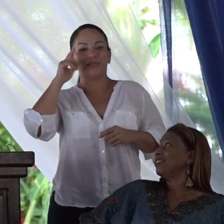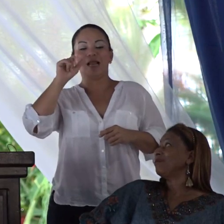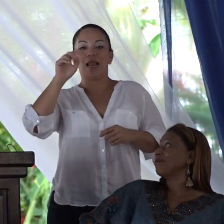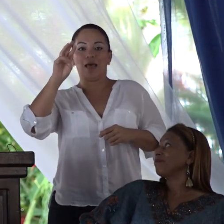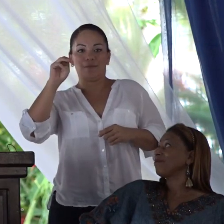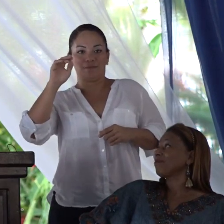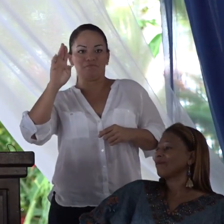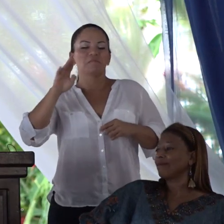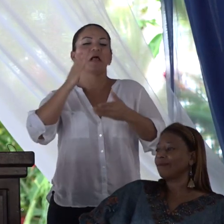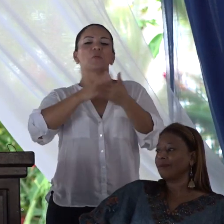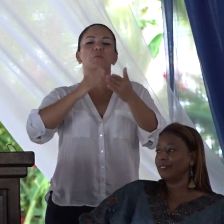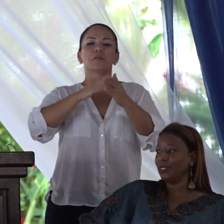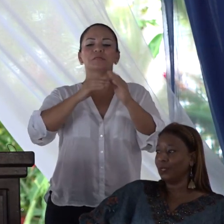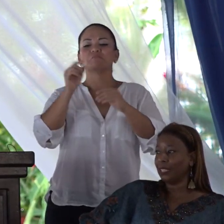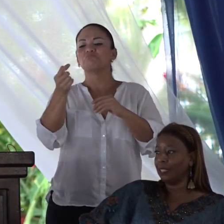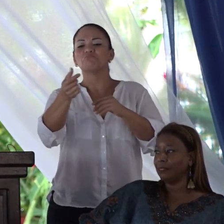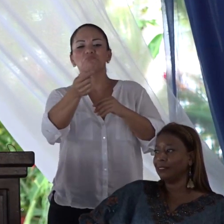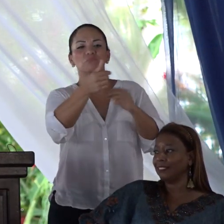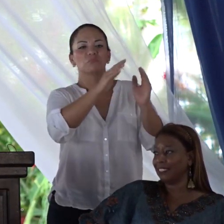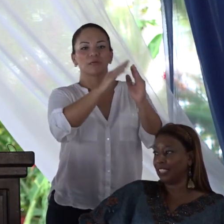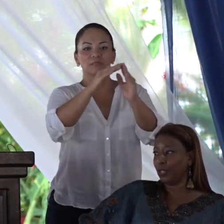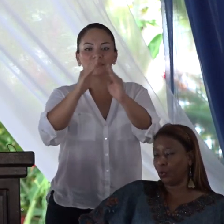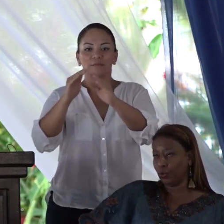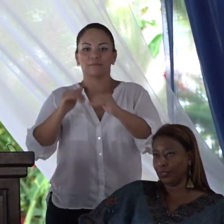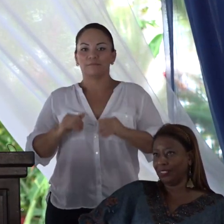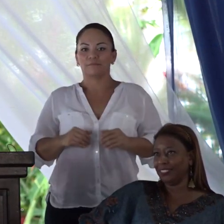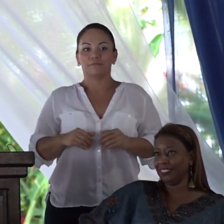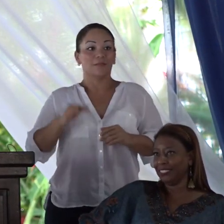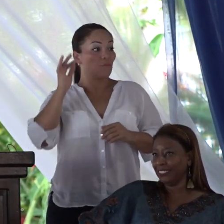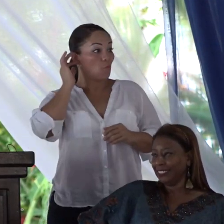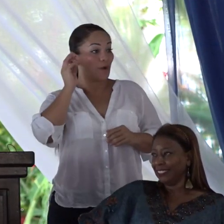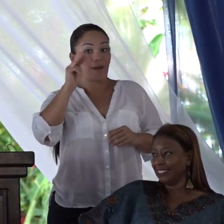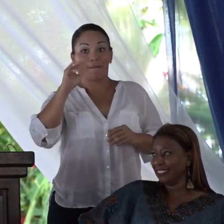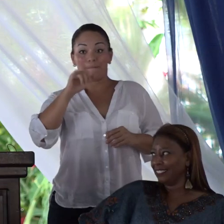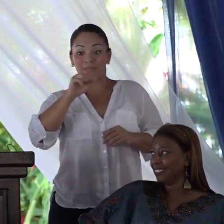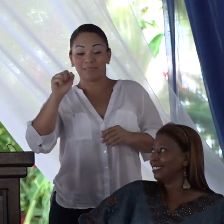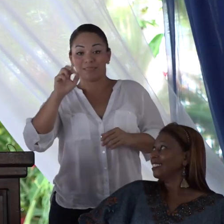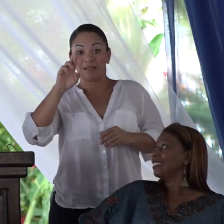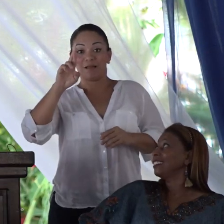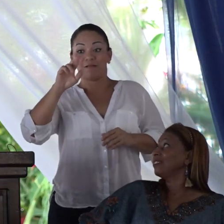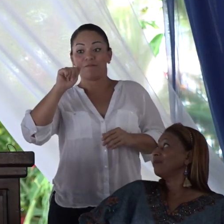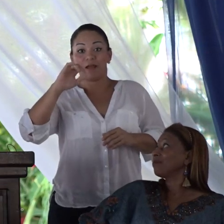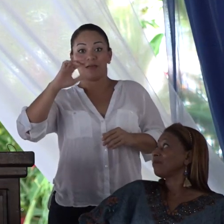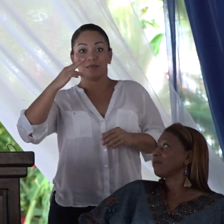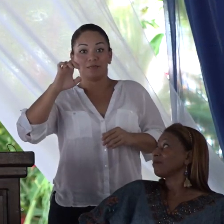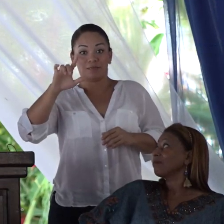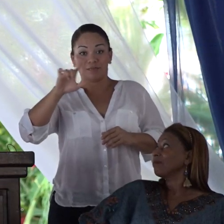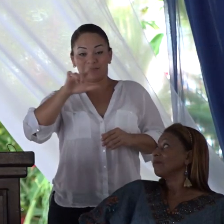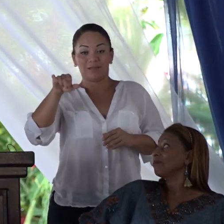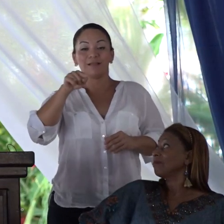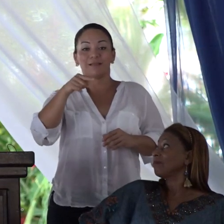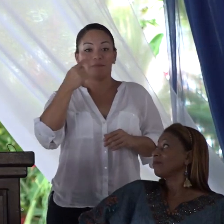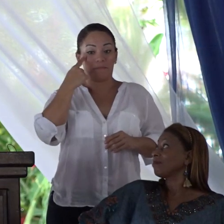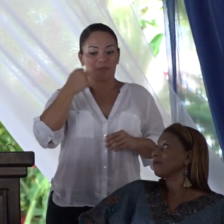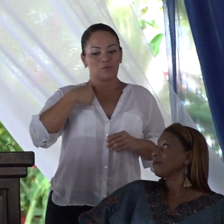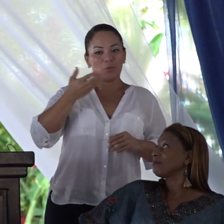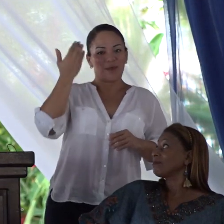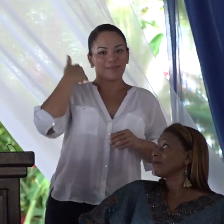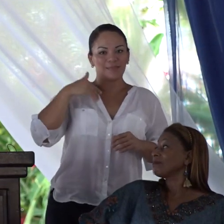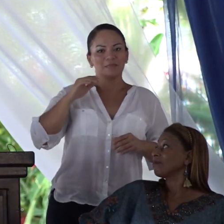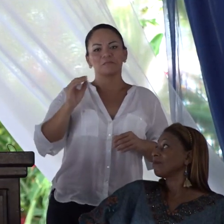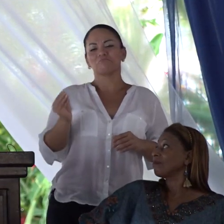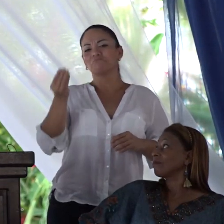unas poquitas casas. Y Miss Rachel nunca, a pesar de que yo era un adolescente,